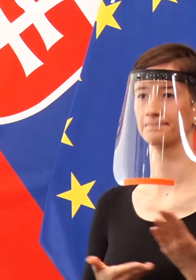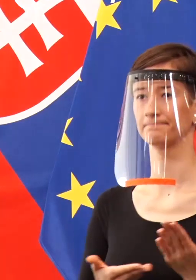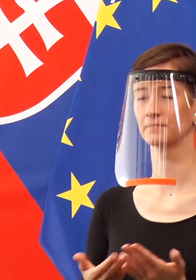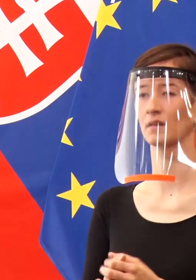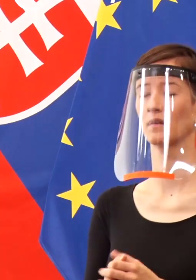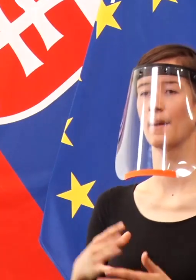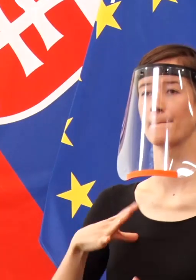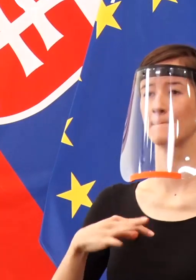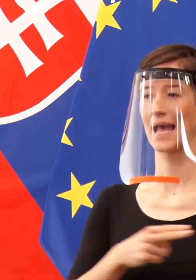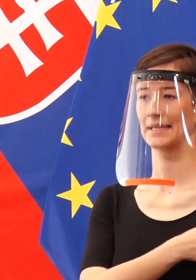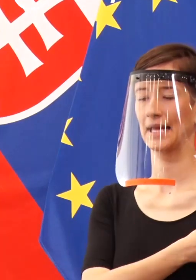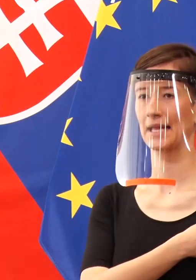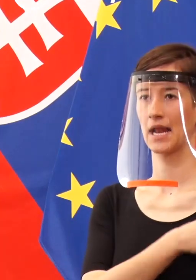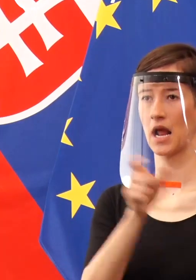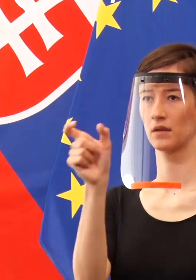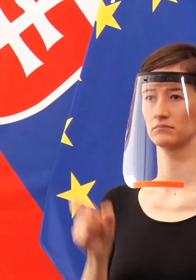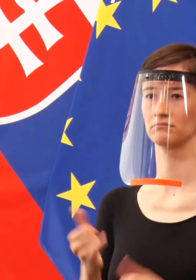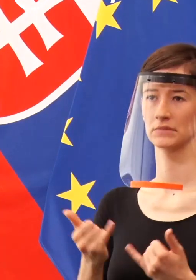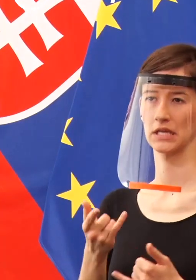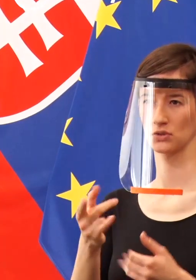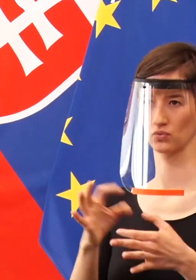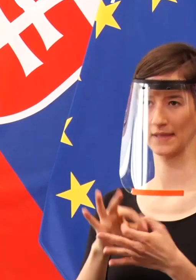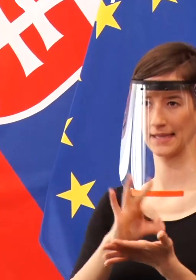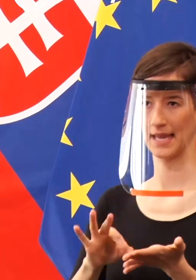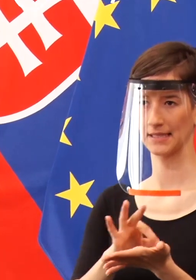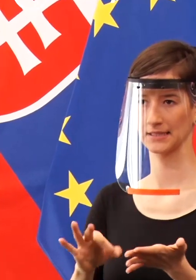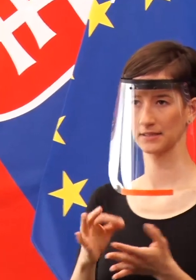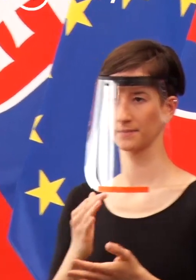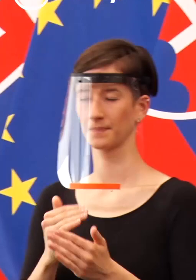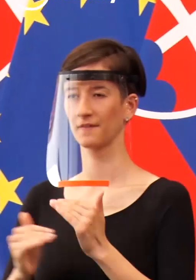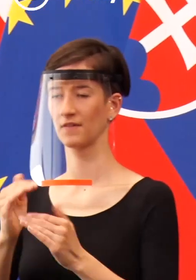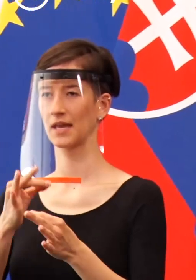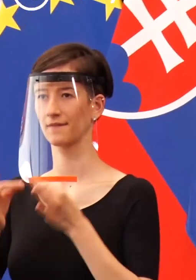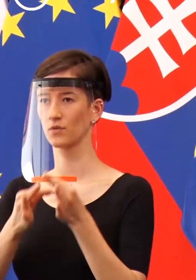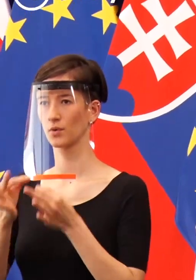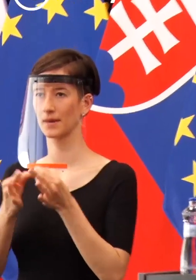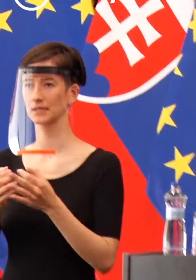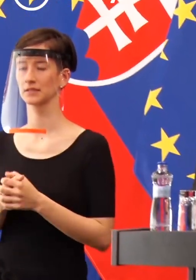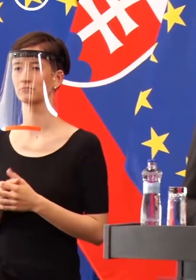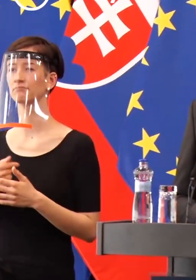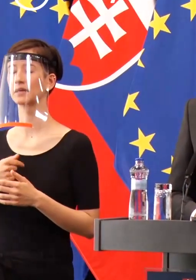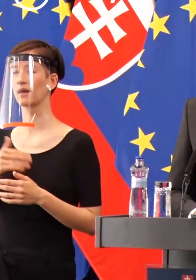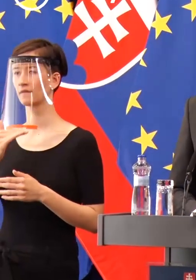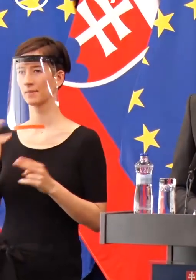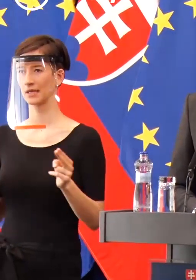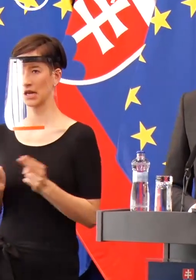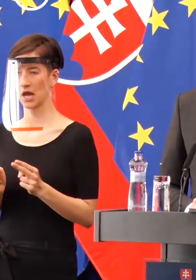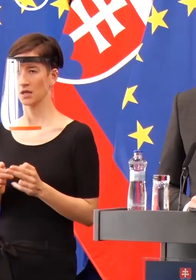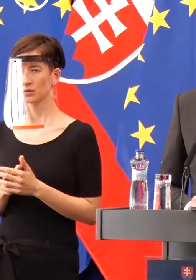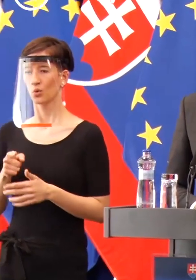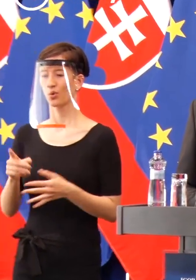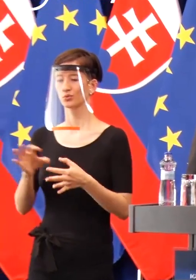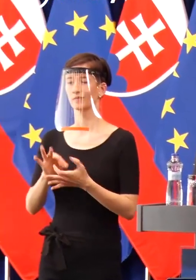pán generál, keďže poviete vy možno o testovaní. Velmi krátko, pán premiér, váži novinári, o tom